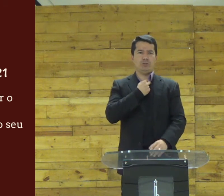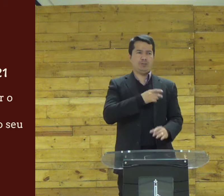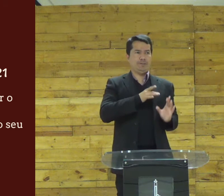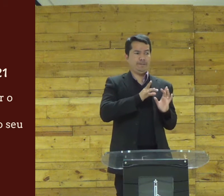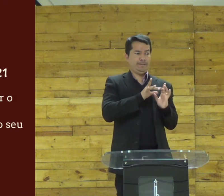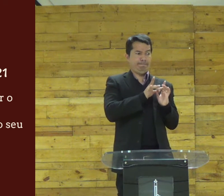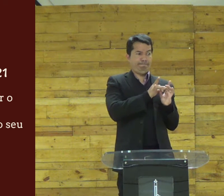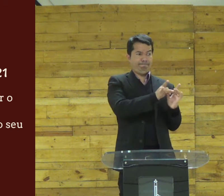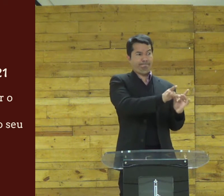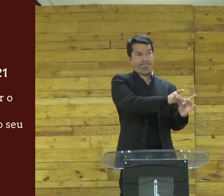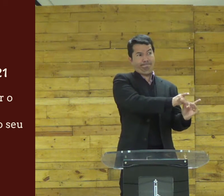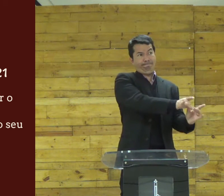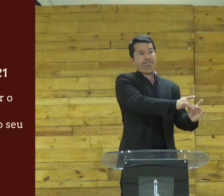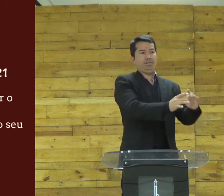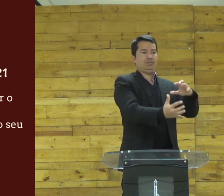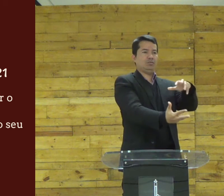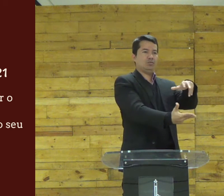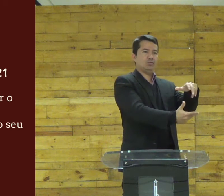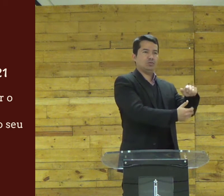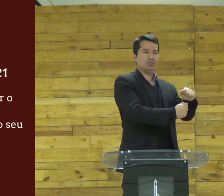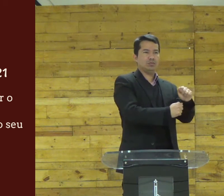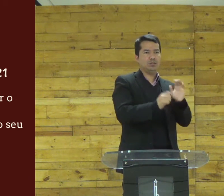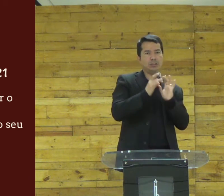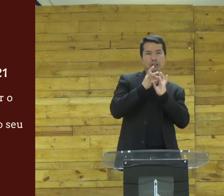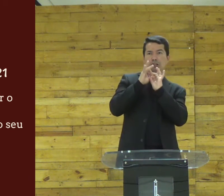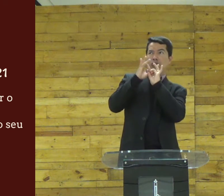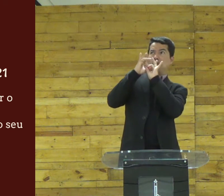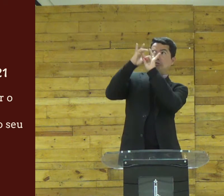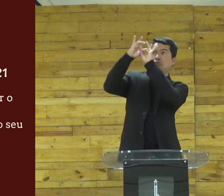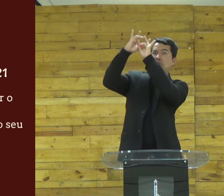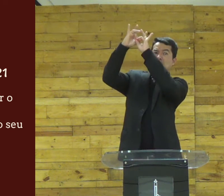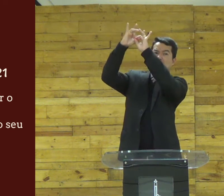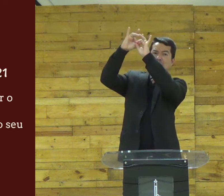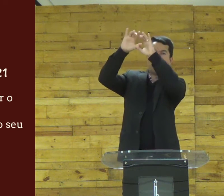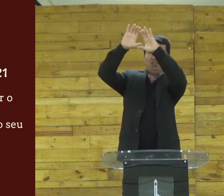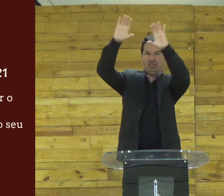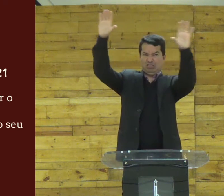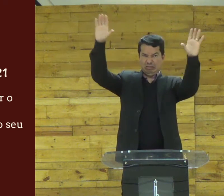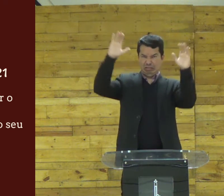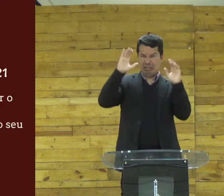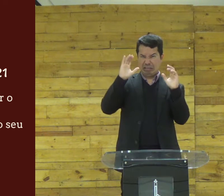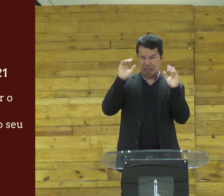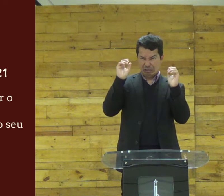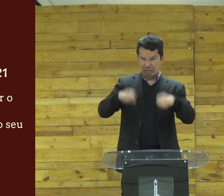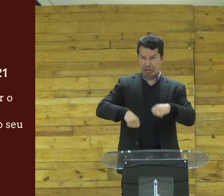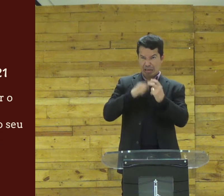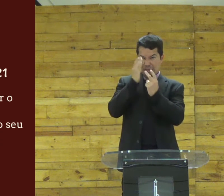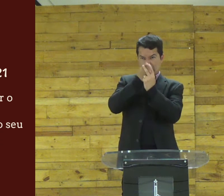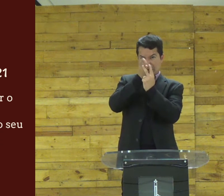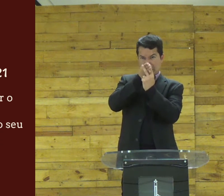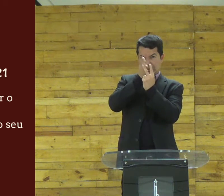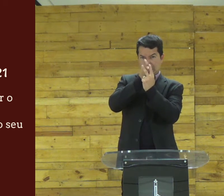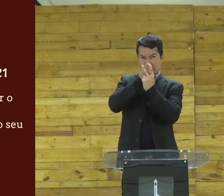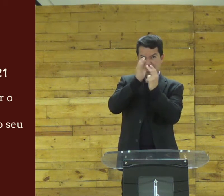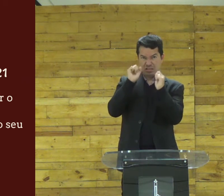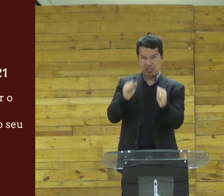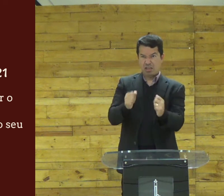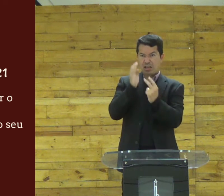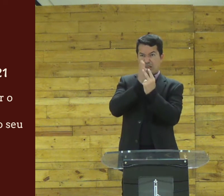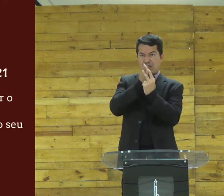nós não podemos colocar o nosso tesouro o nosso coração nas coisas da terra podemos estar com o coração